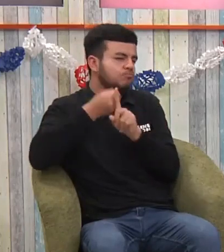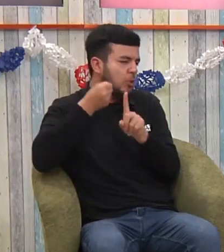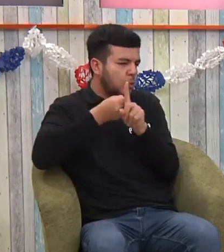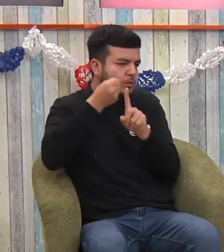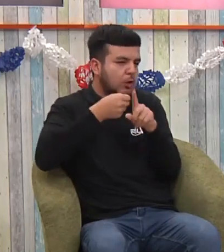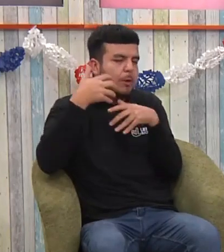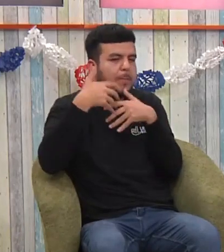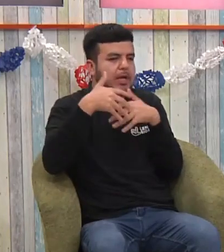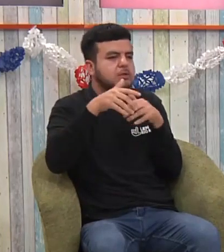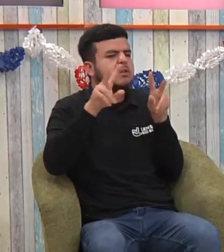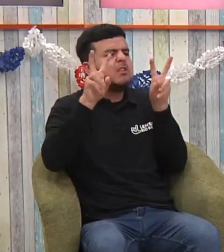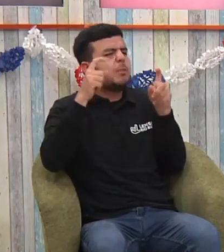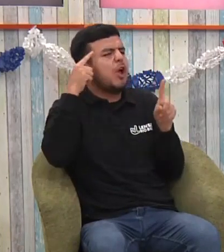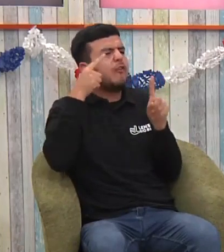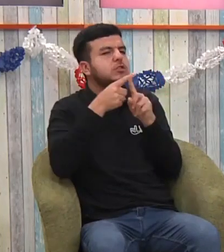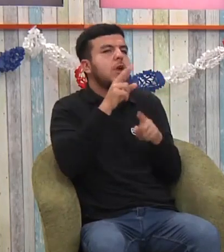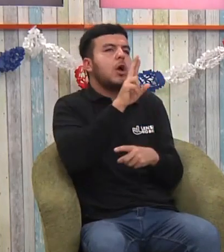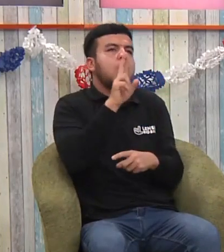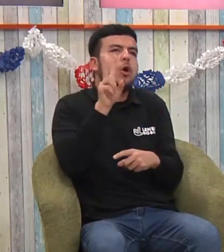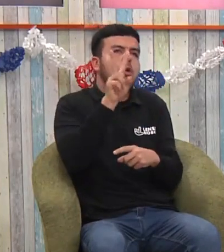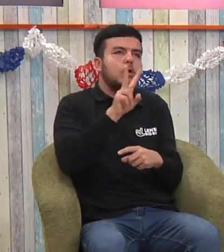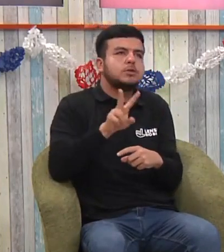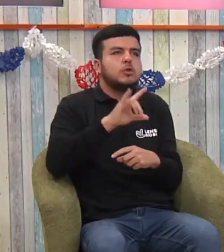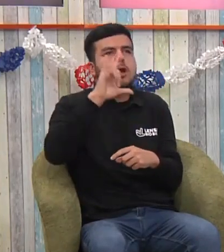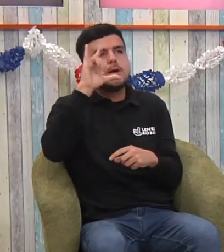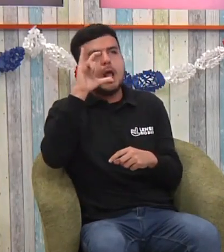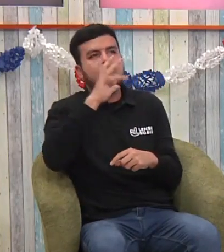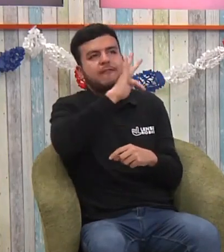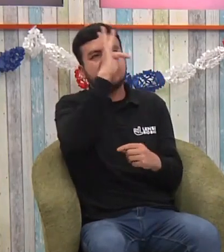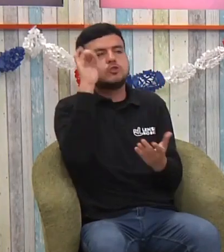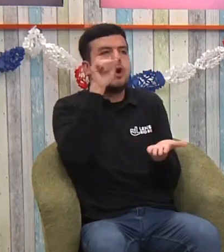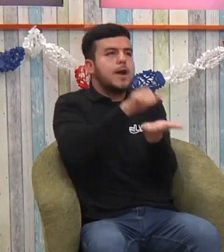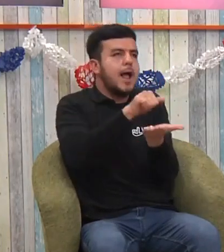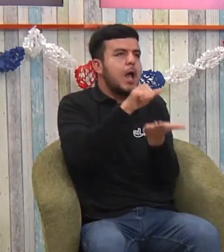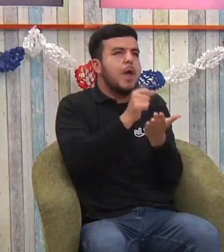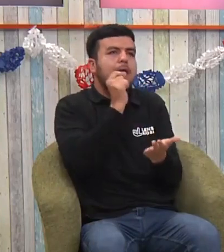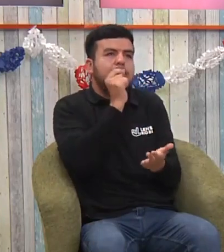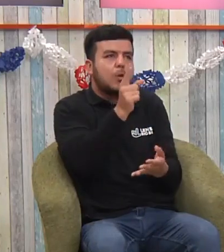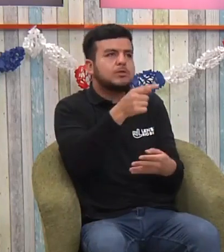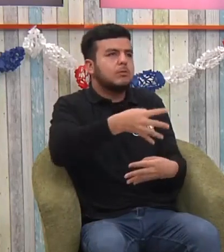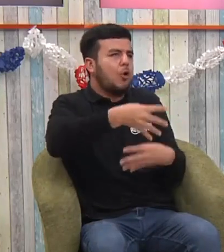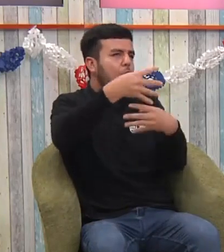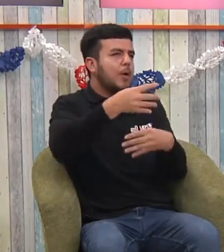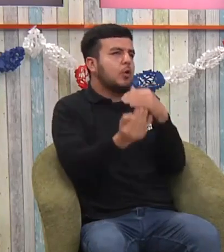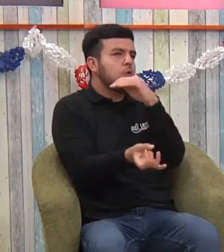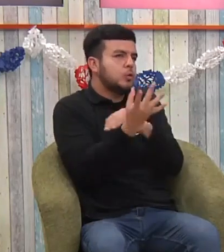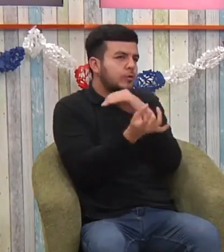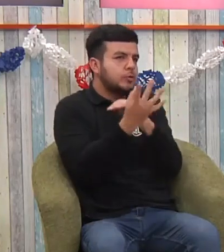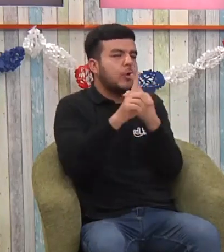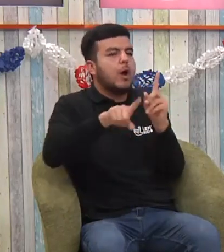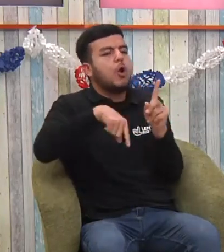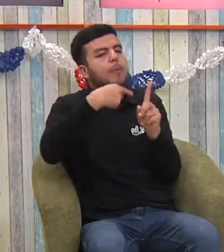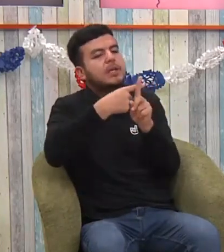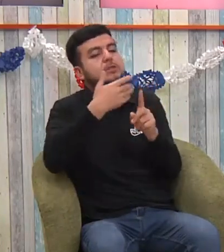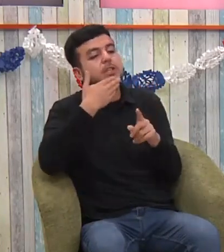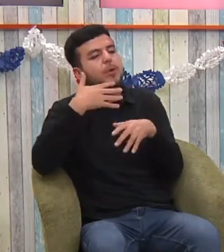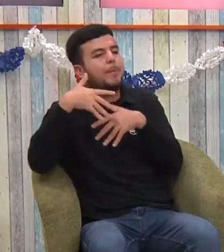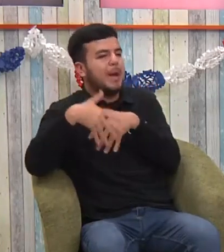las comunidades sordas lucharon, marcharon, y eso ha sido gracias a las redes sociales, ha sido gracias al apoyo de otras personas